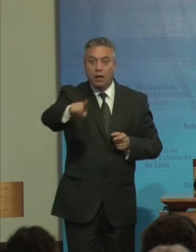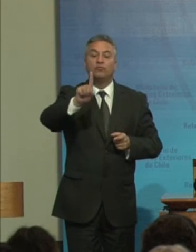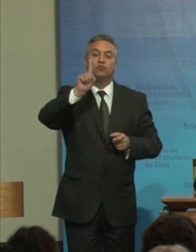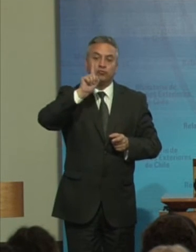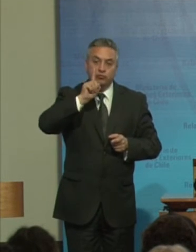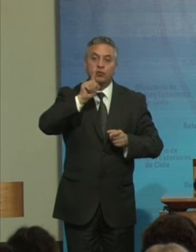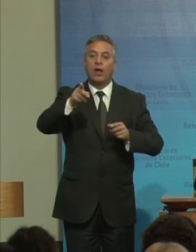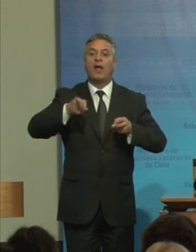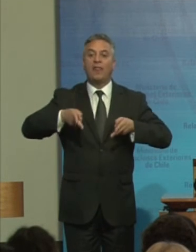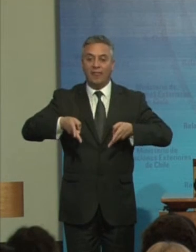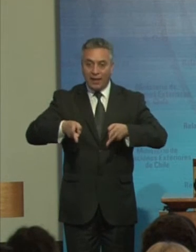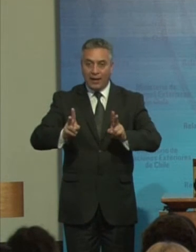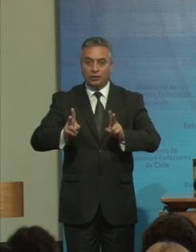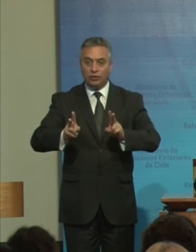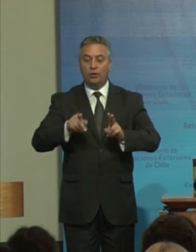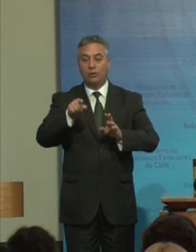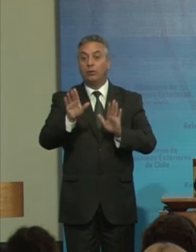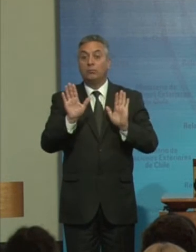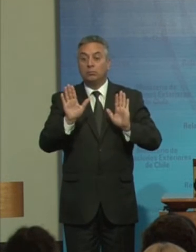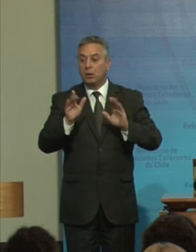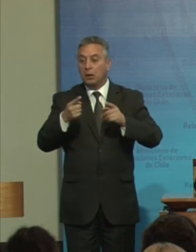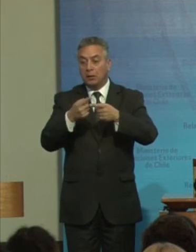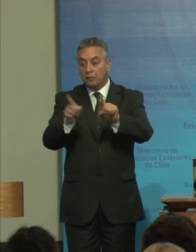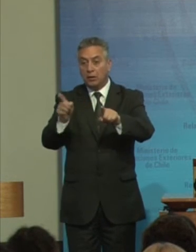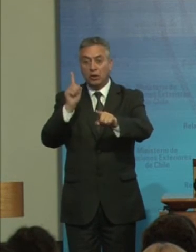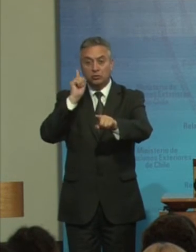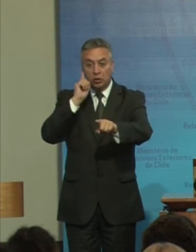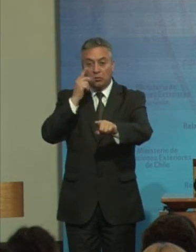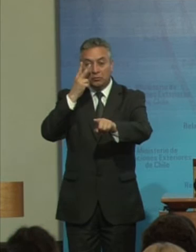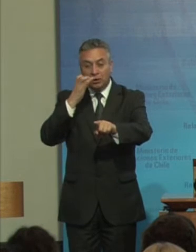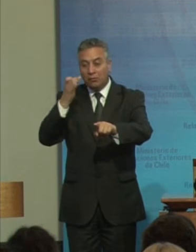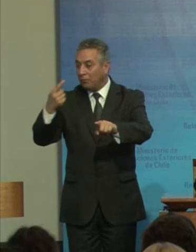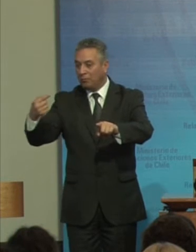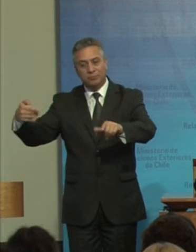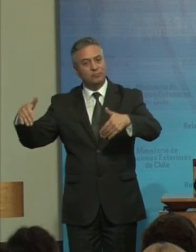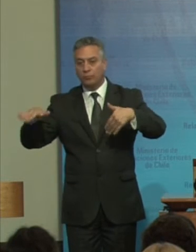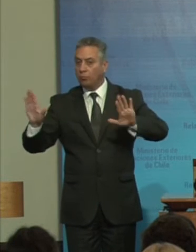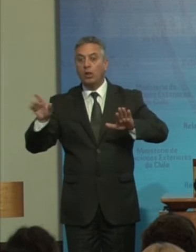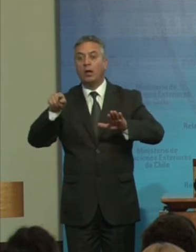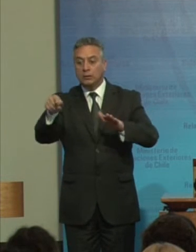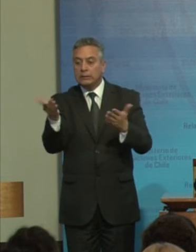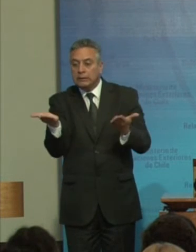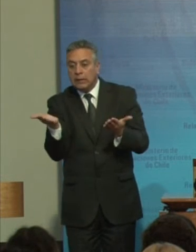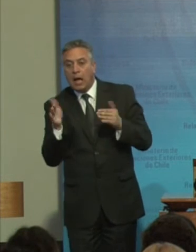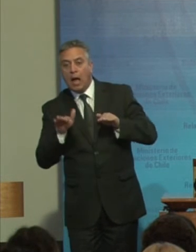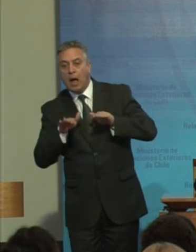personas Independientemente De la discapacidad Basada en los apoyos Que requieren